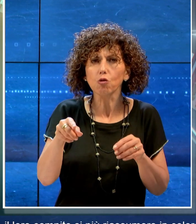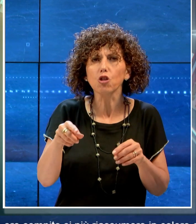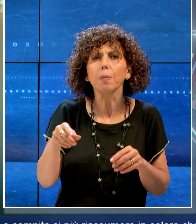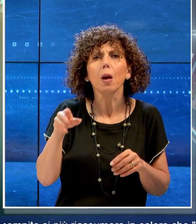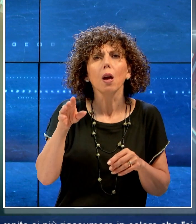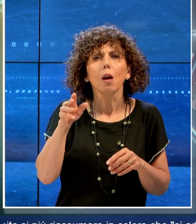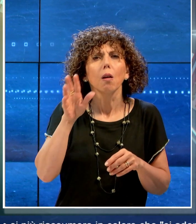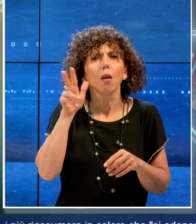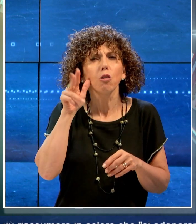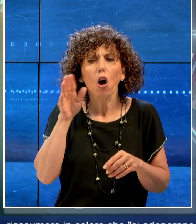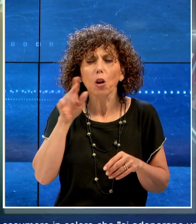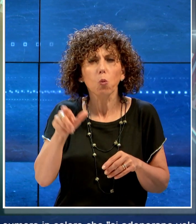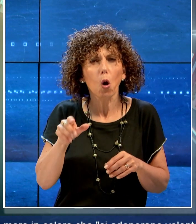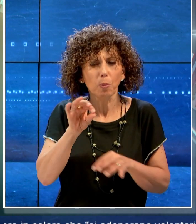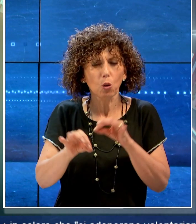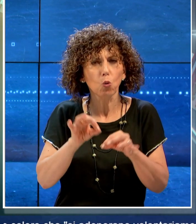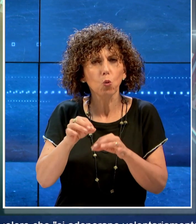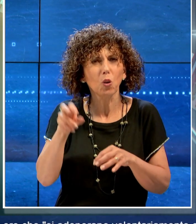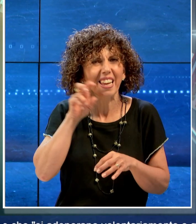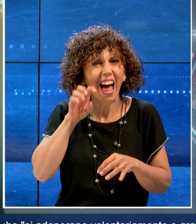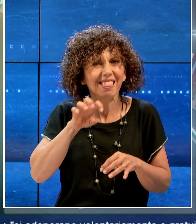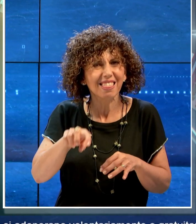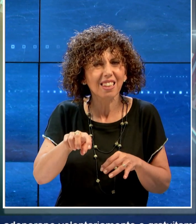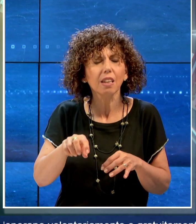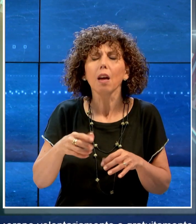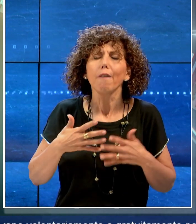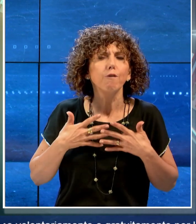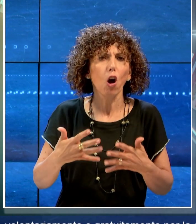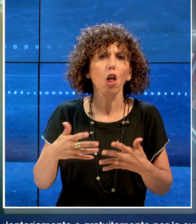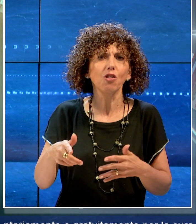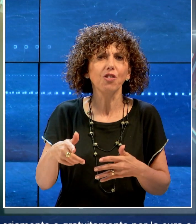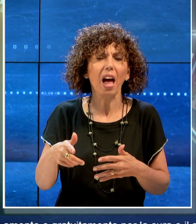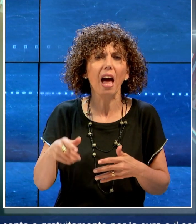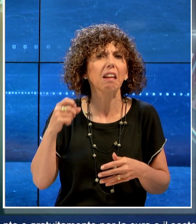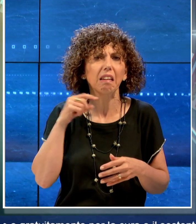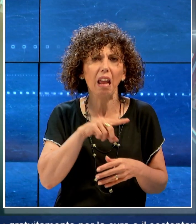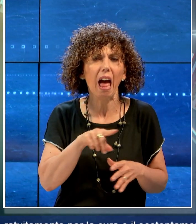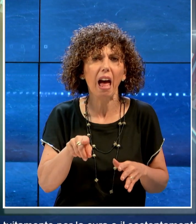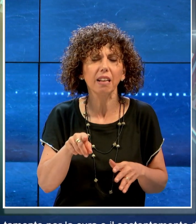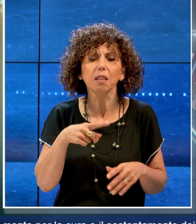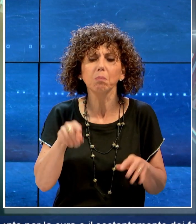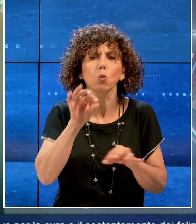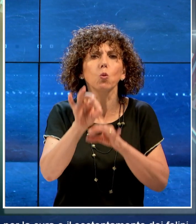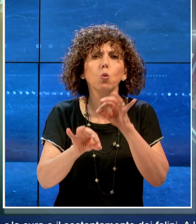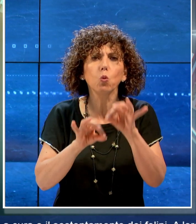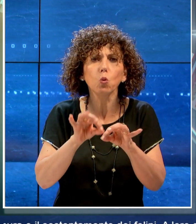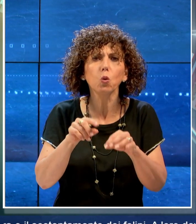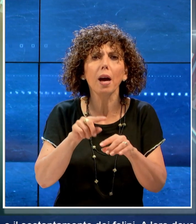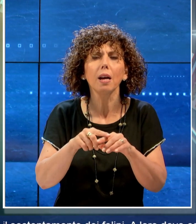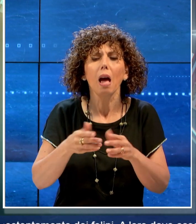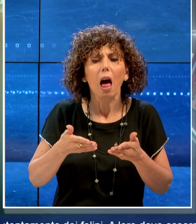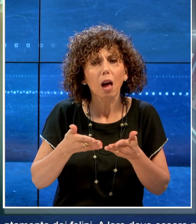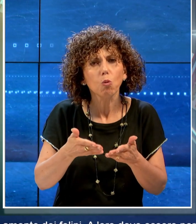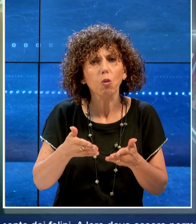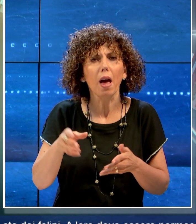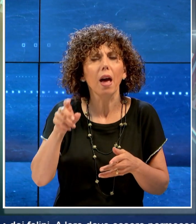può riassumere in coloro che si adoperano volontariamente e gratuitamente per la cura e il sostentamento